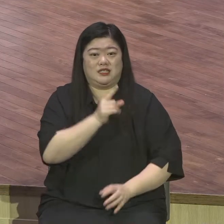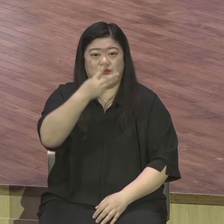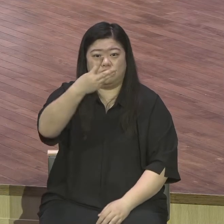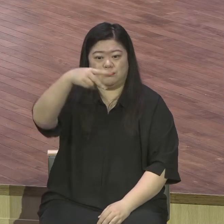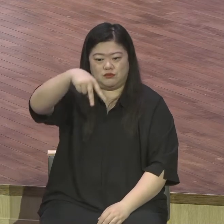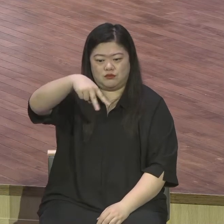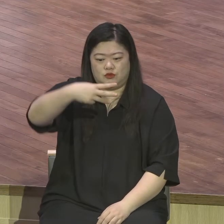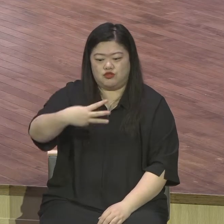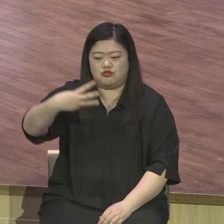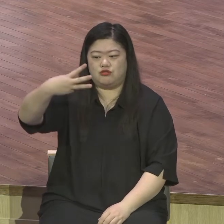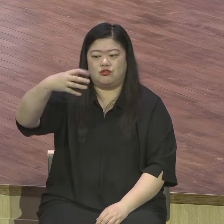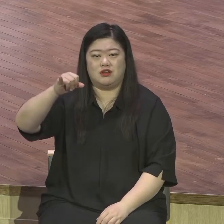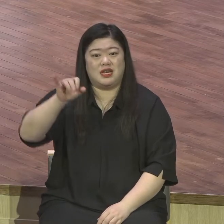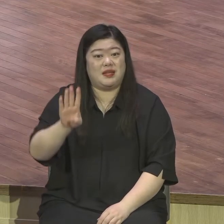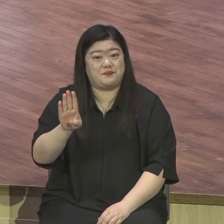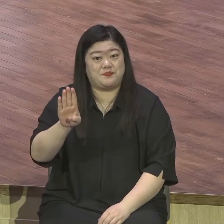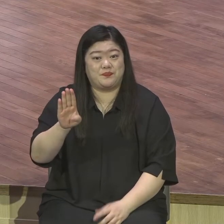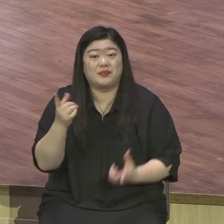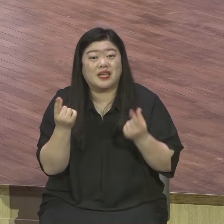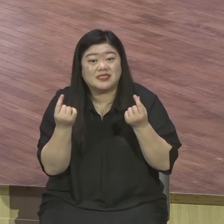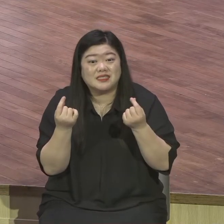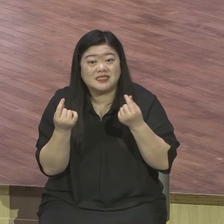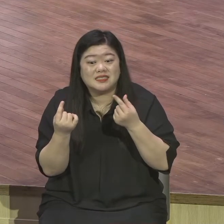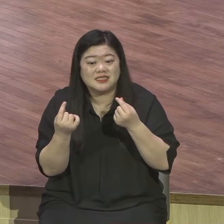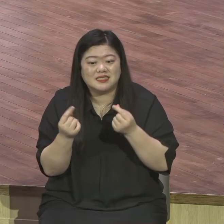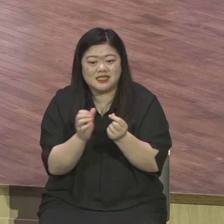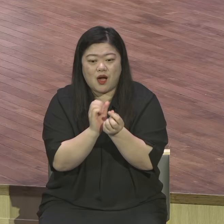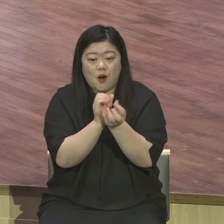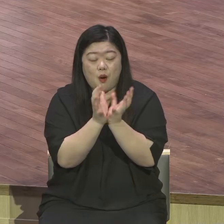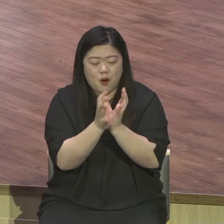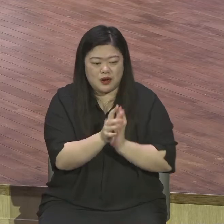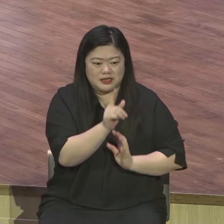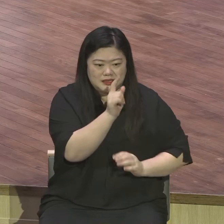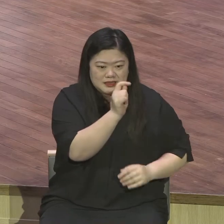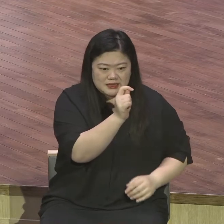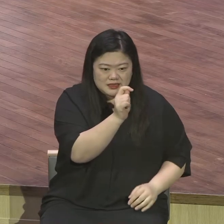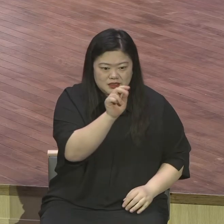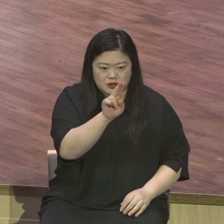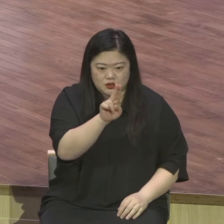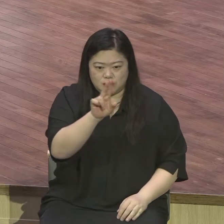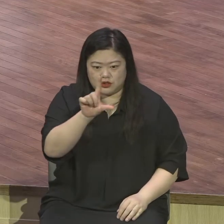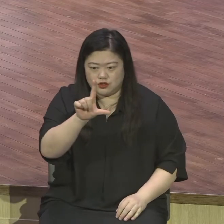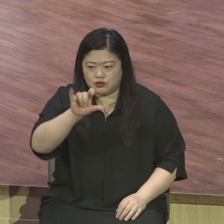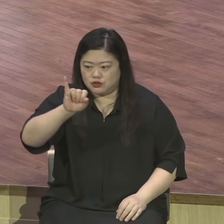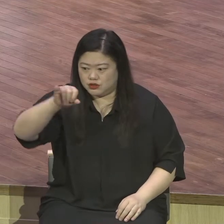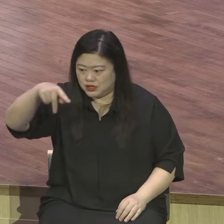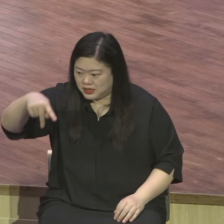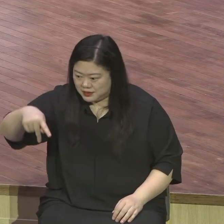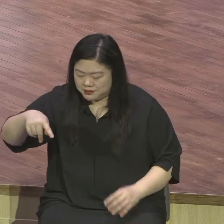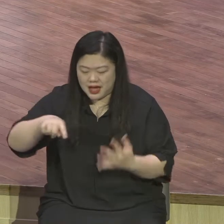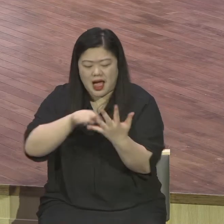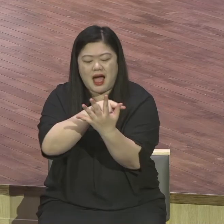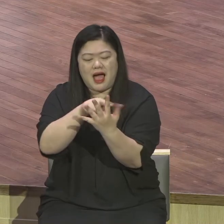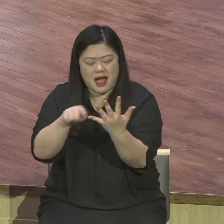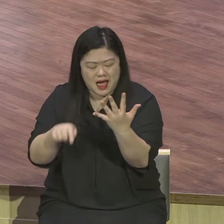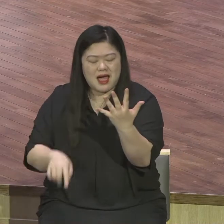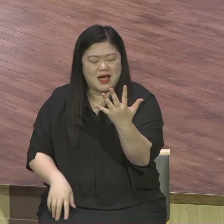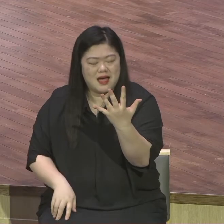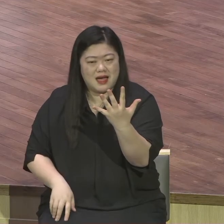놀라운 이 은혜 구원의 은혜가 여러분 삶 속에 이 투립꽃처럼